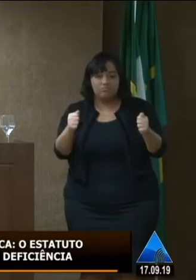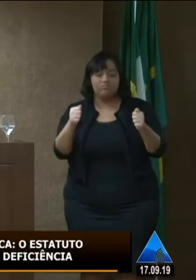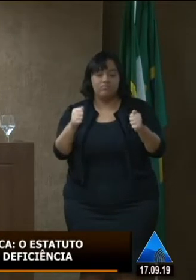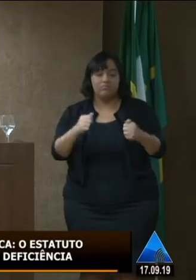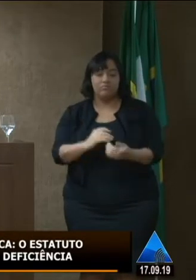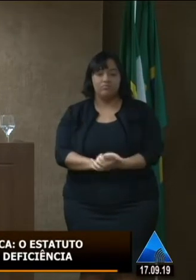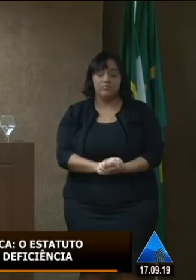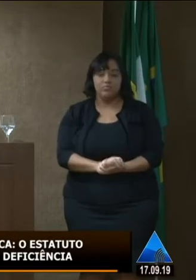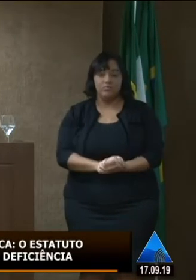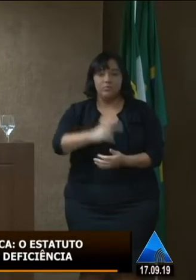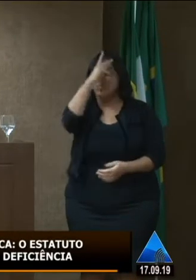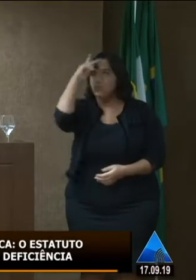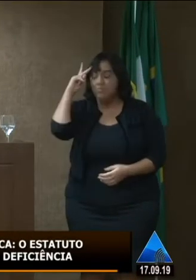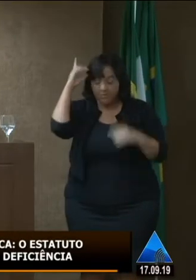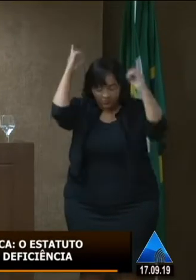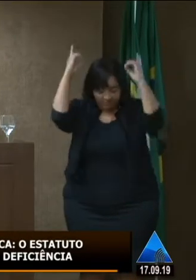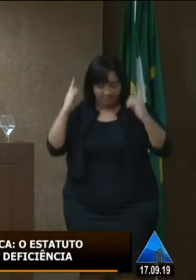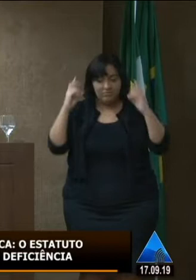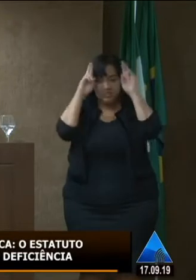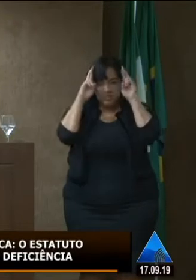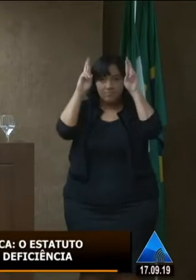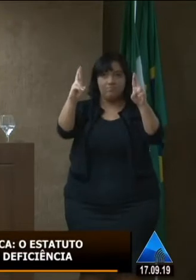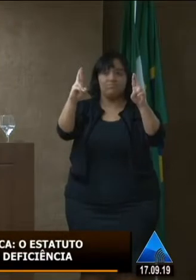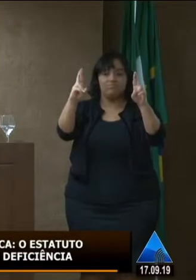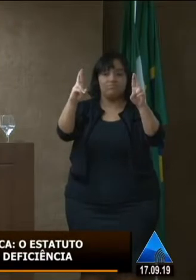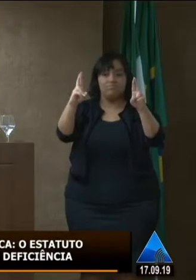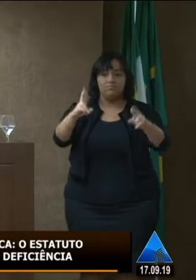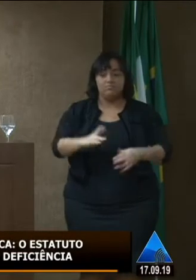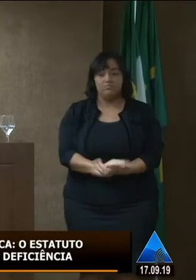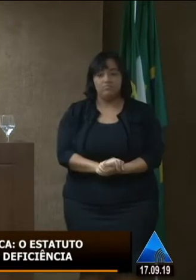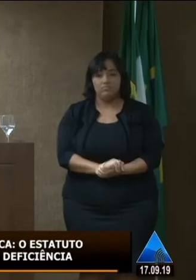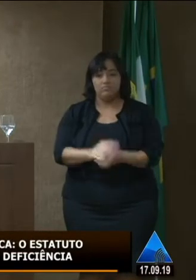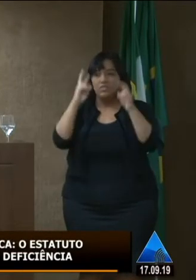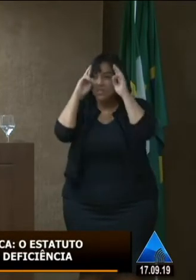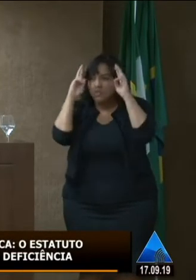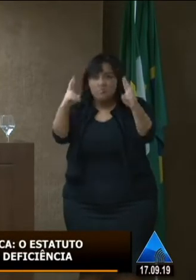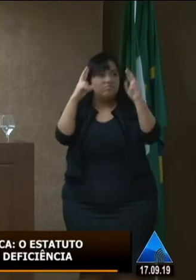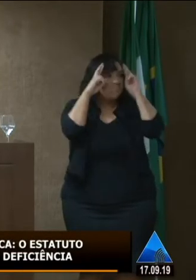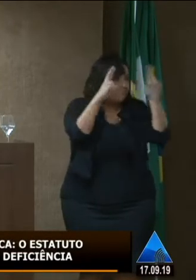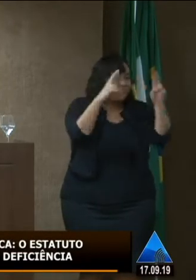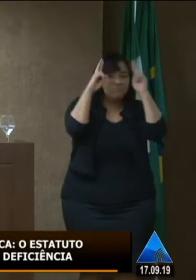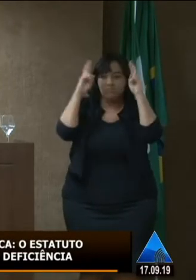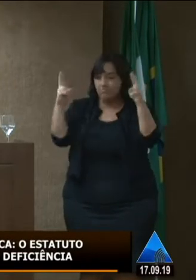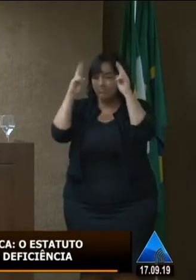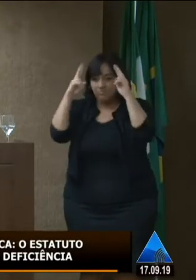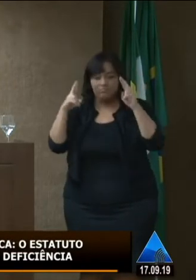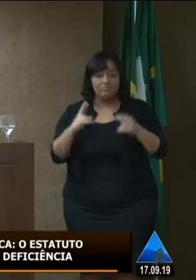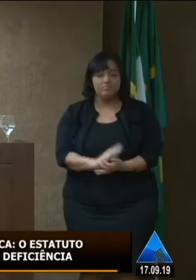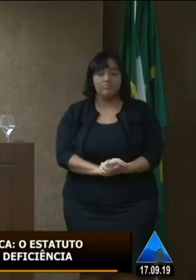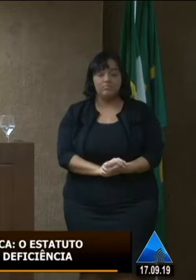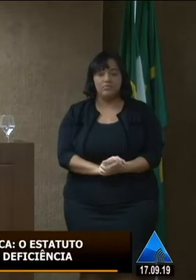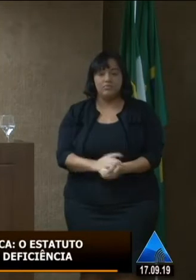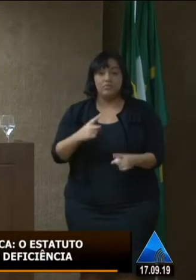lidam com as pessoas com deficiências respeito respeito respeito e respeito